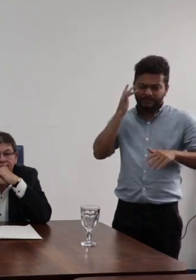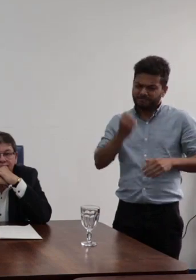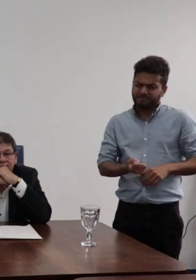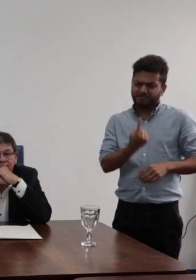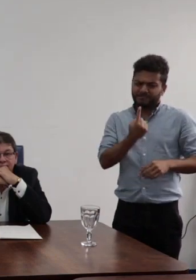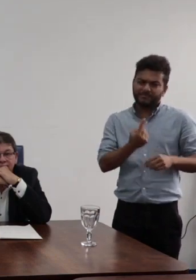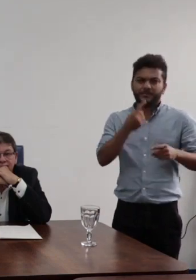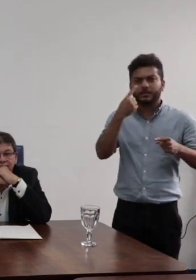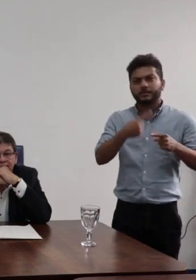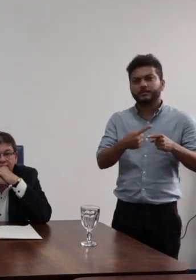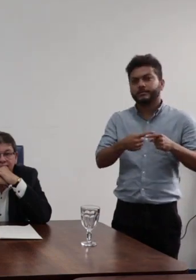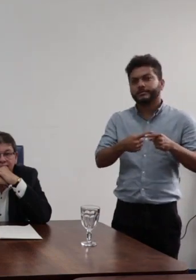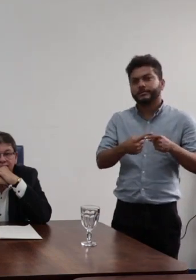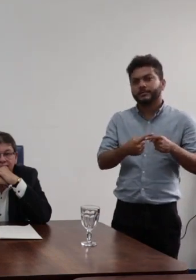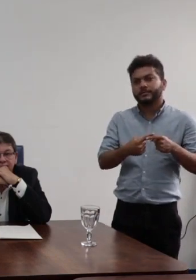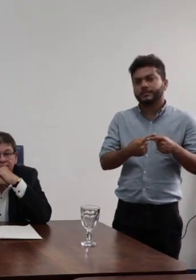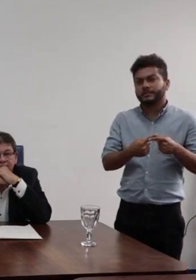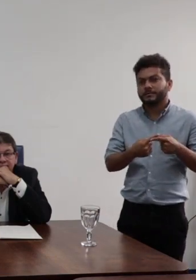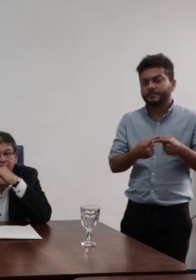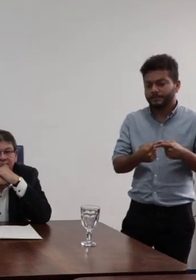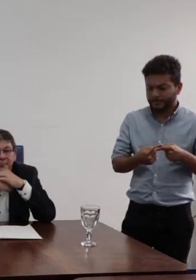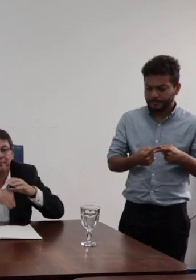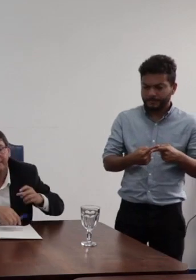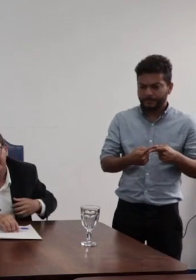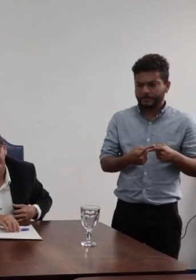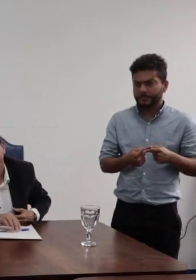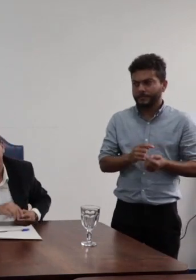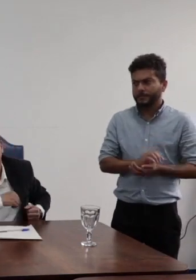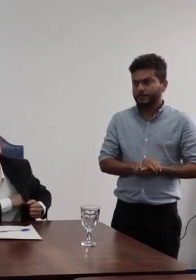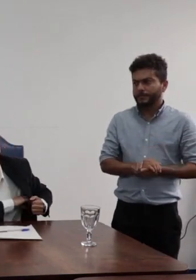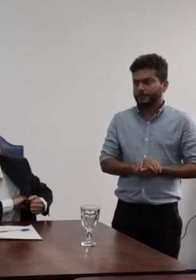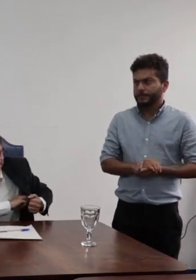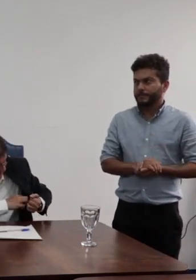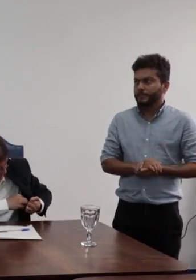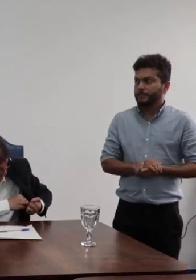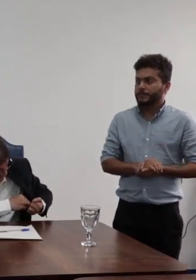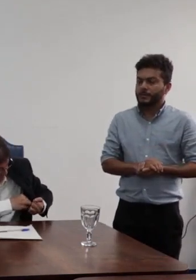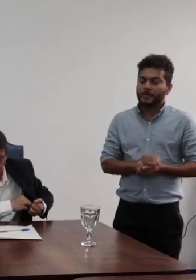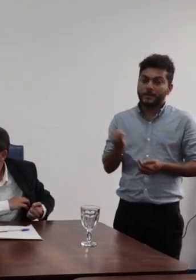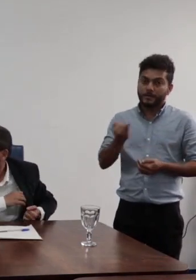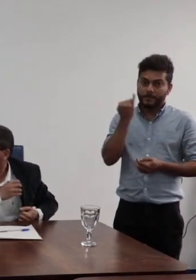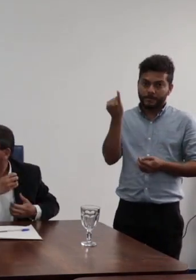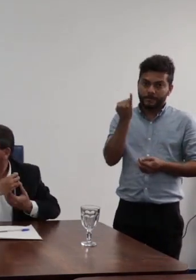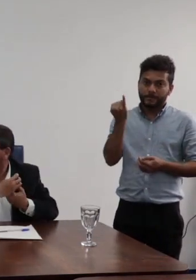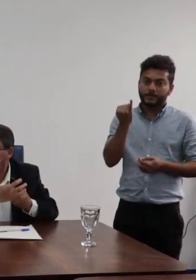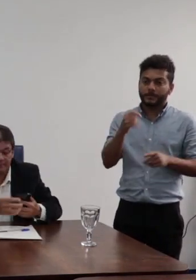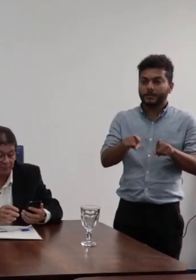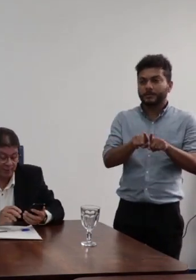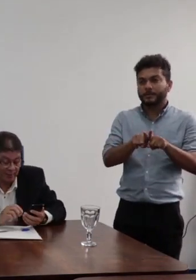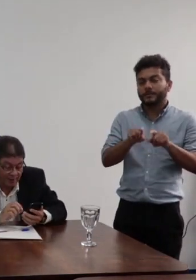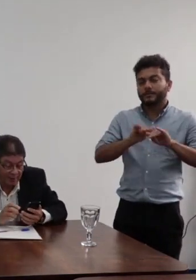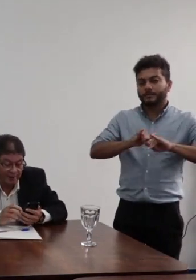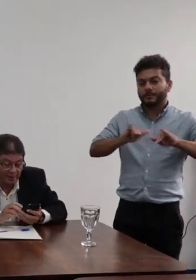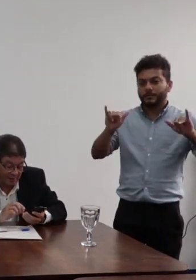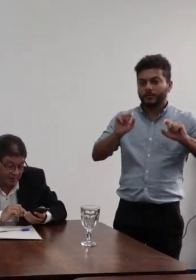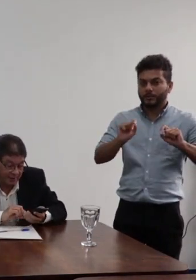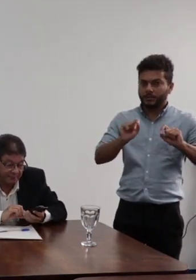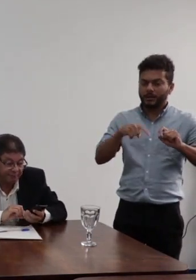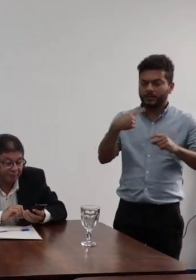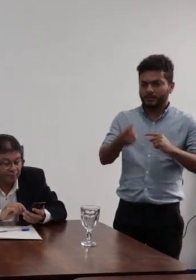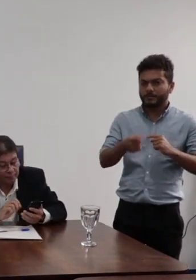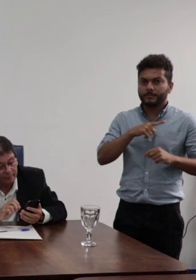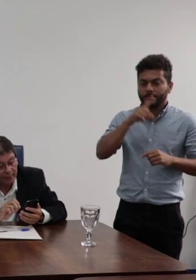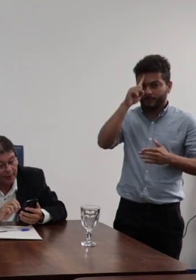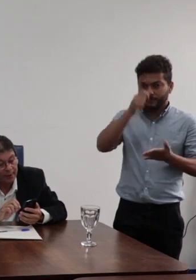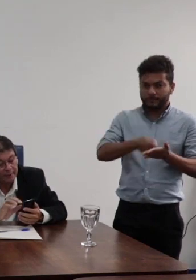porquê do formato de um outro. Mas, é importante registrar que, após isso, foi tomada a decisão